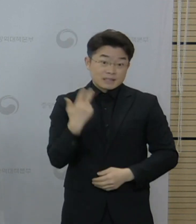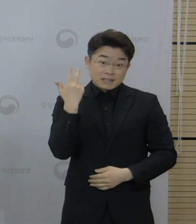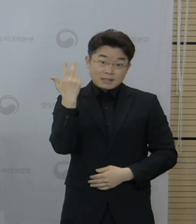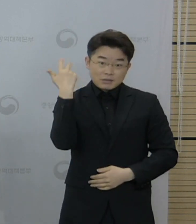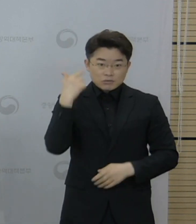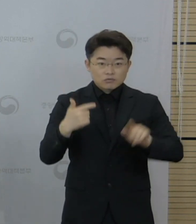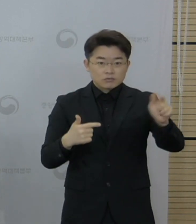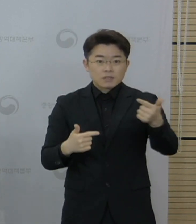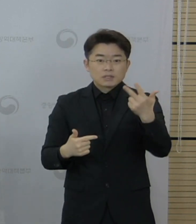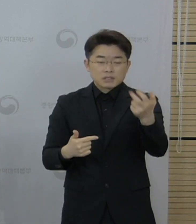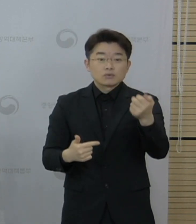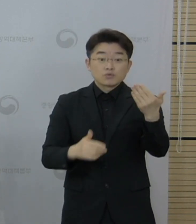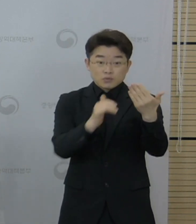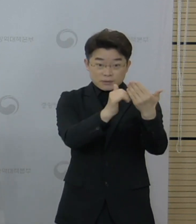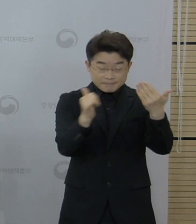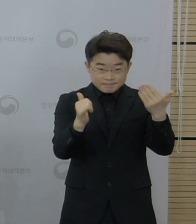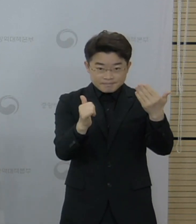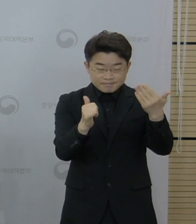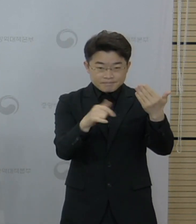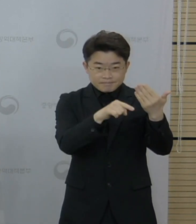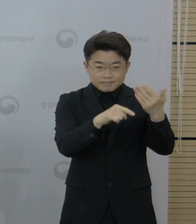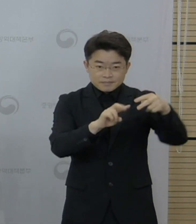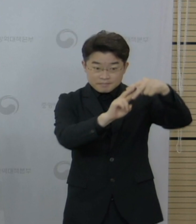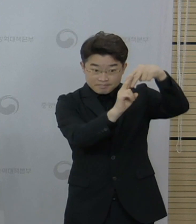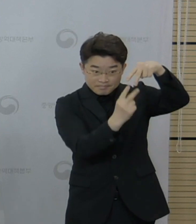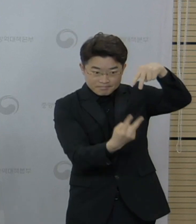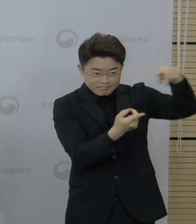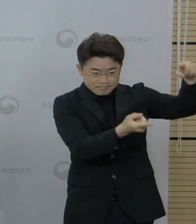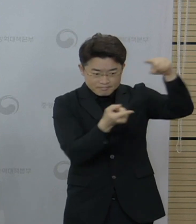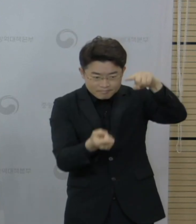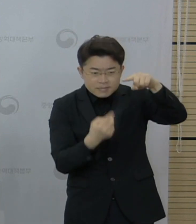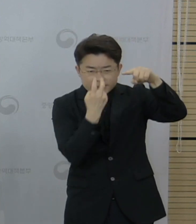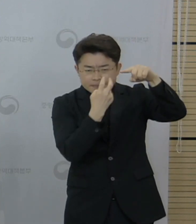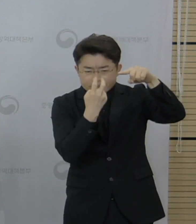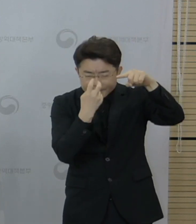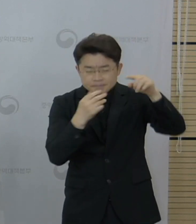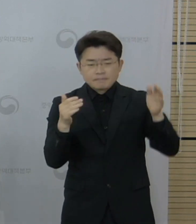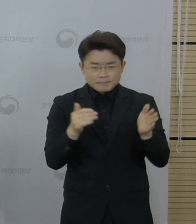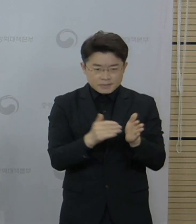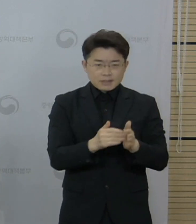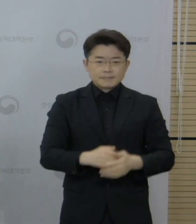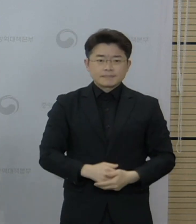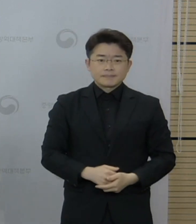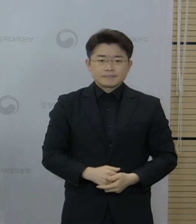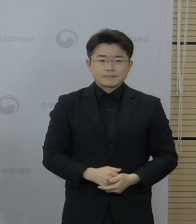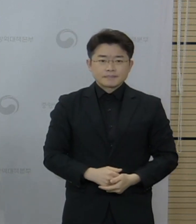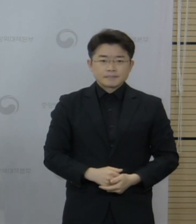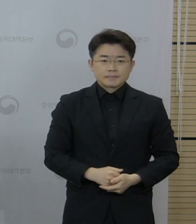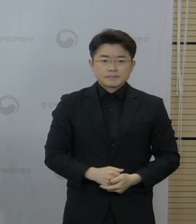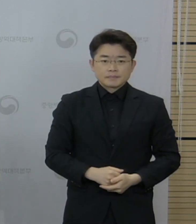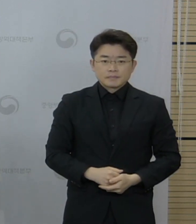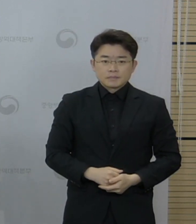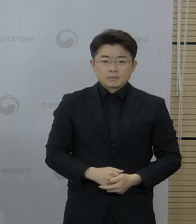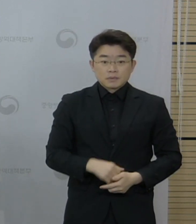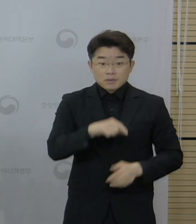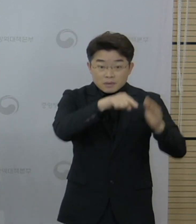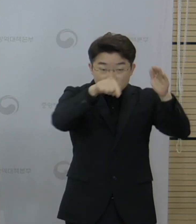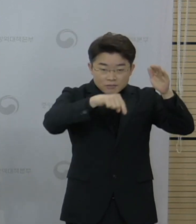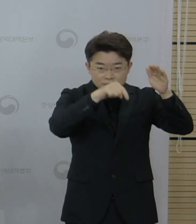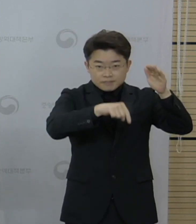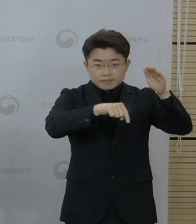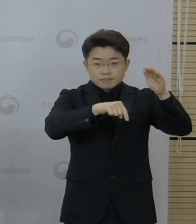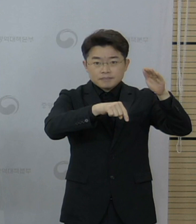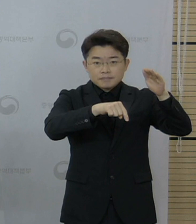679건에 대해서 유전자 분석이 진행되었습니다. 국내 사례 627건의 검사를